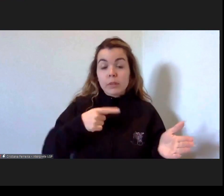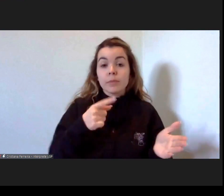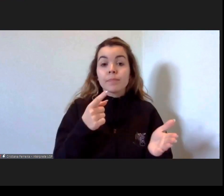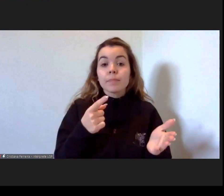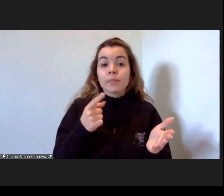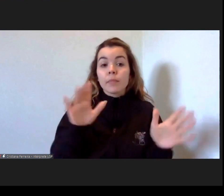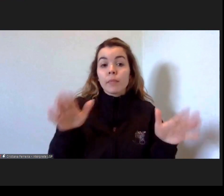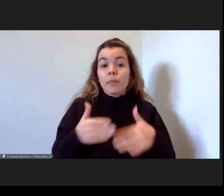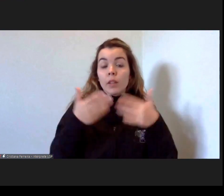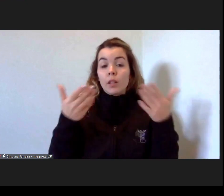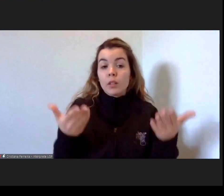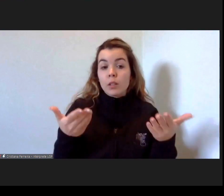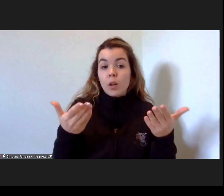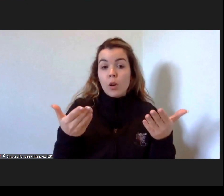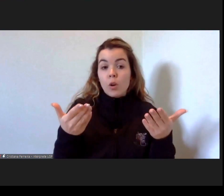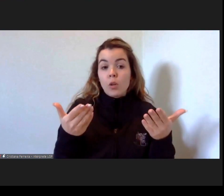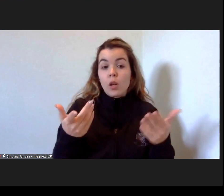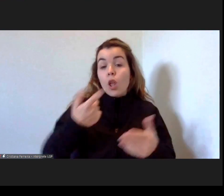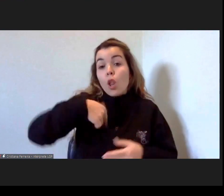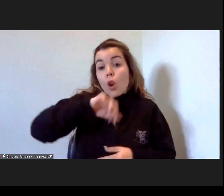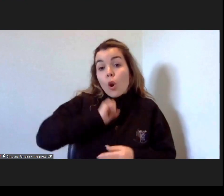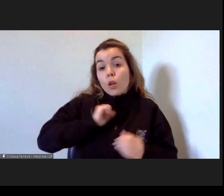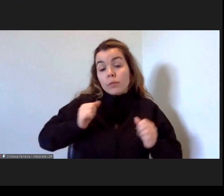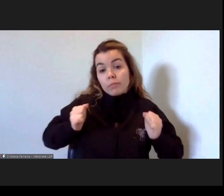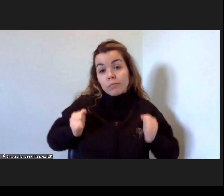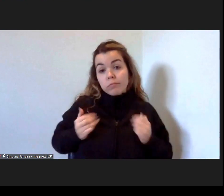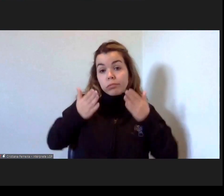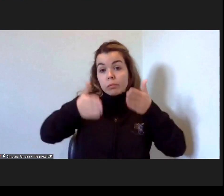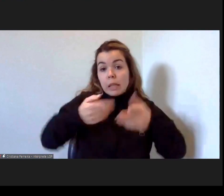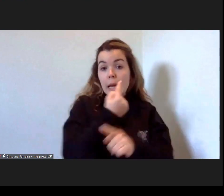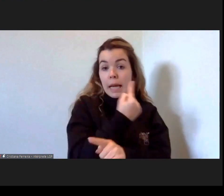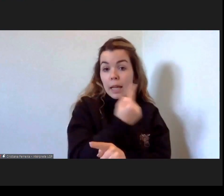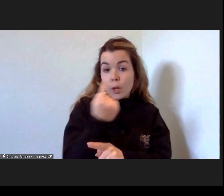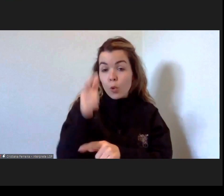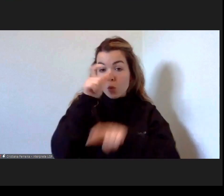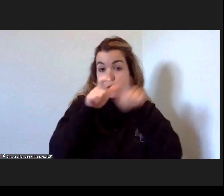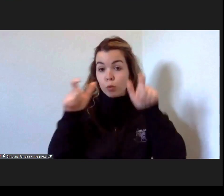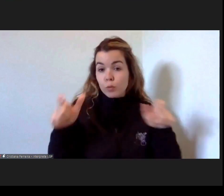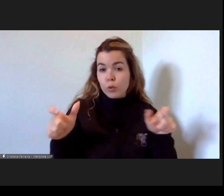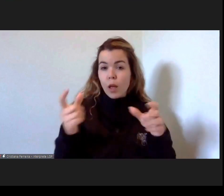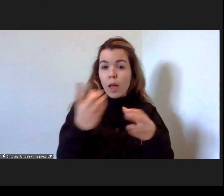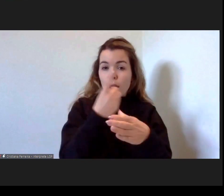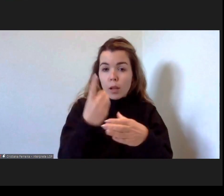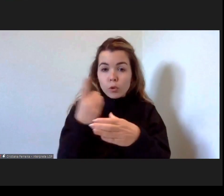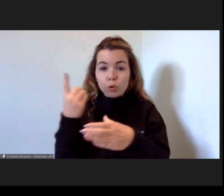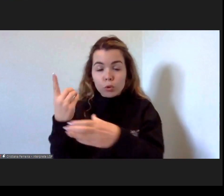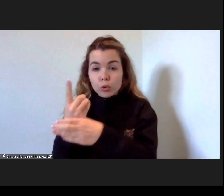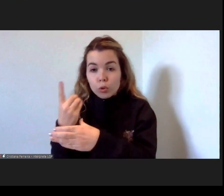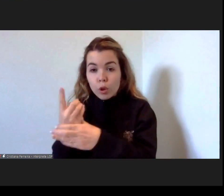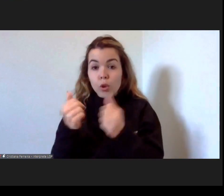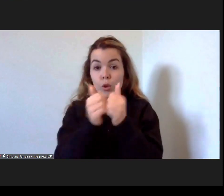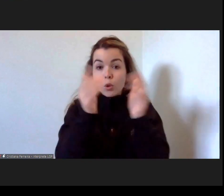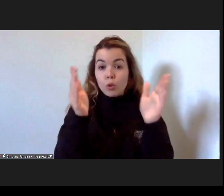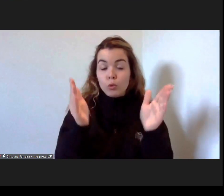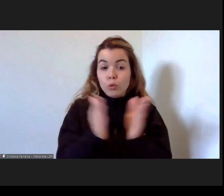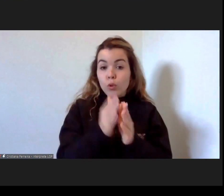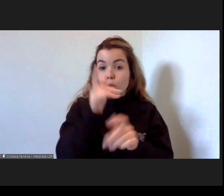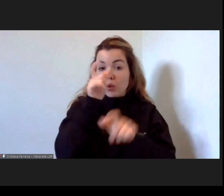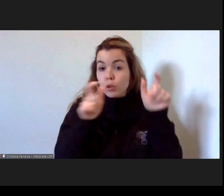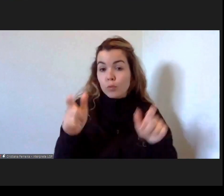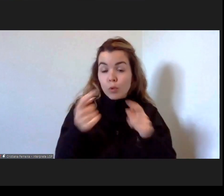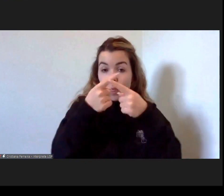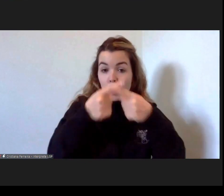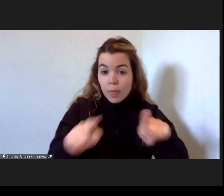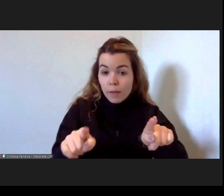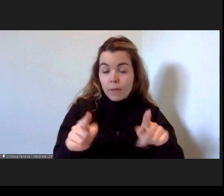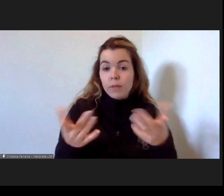a nossa intervenção com cada uma das pessoas é muito individualizada porque as pessoas são todas diferentes